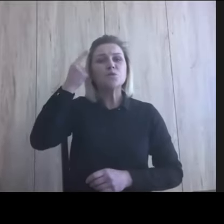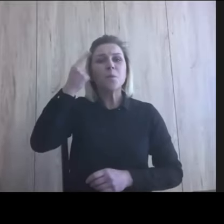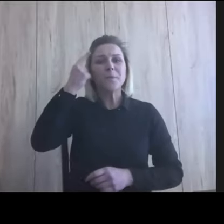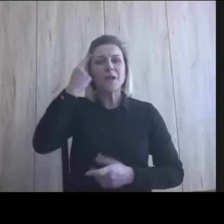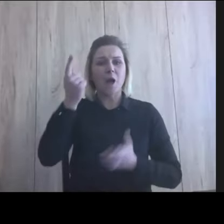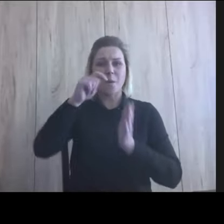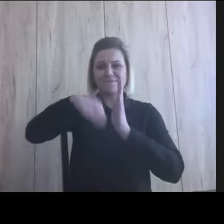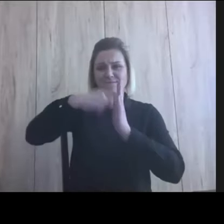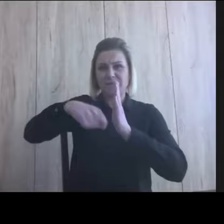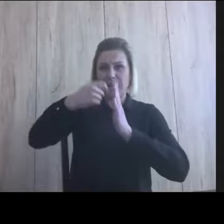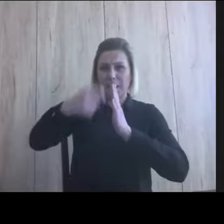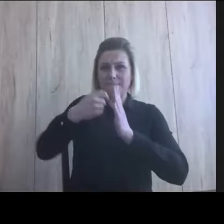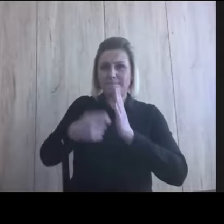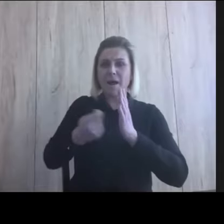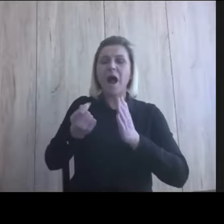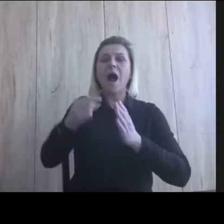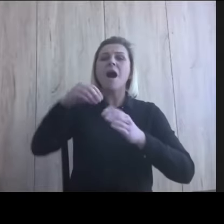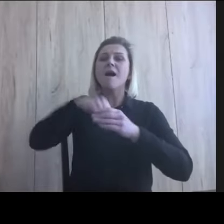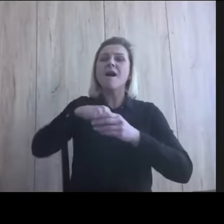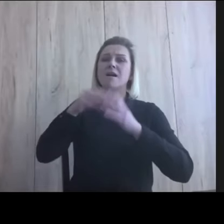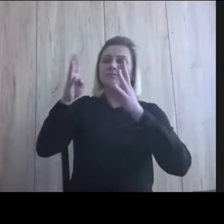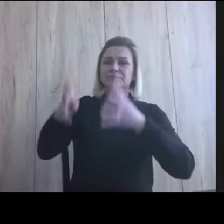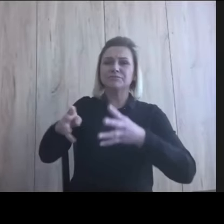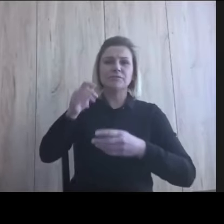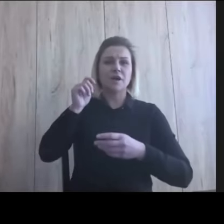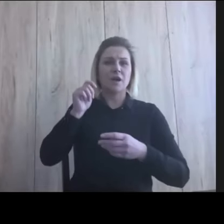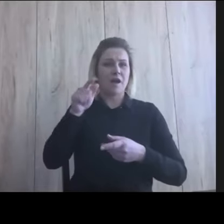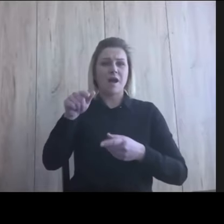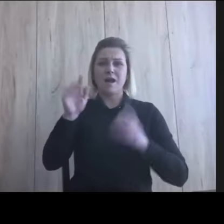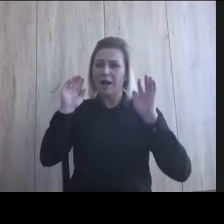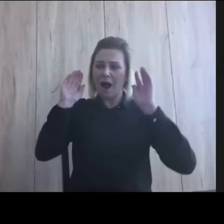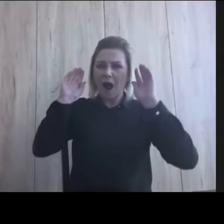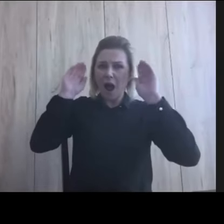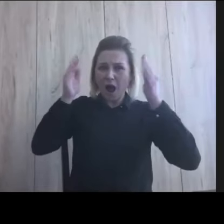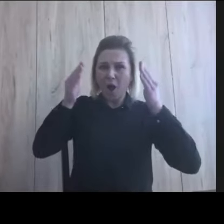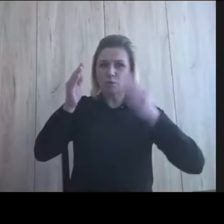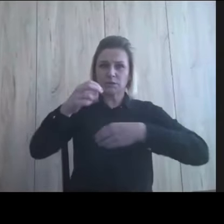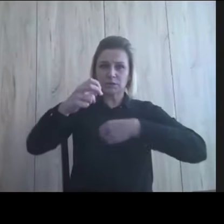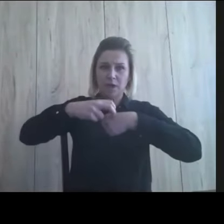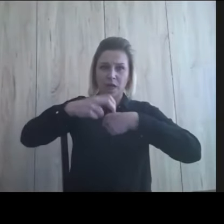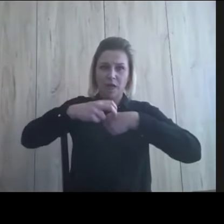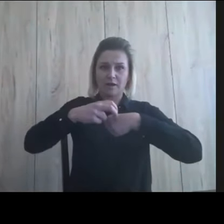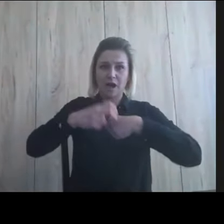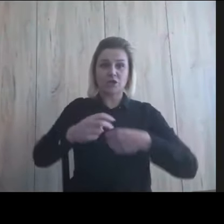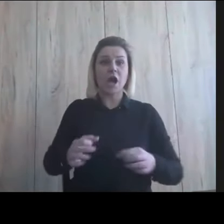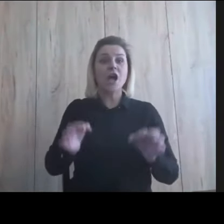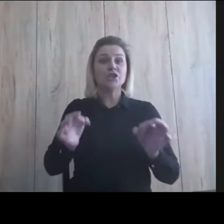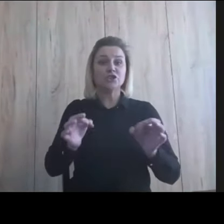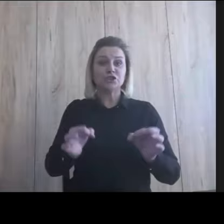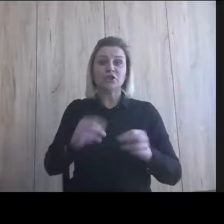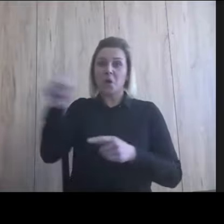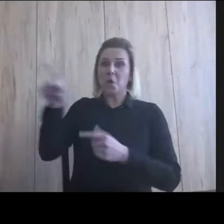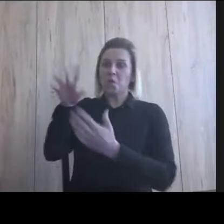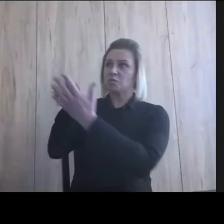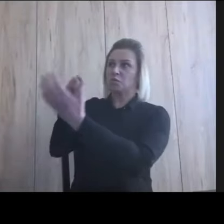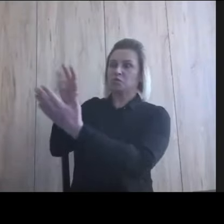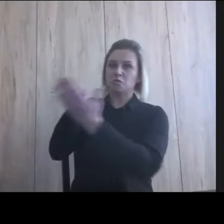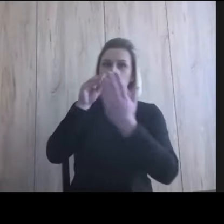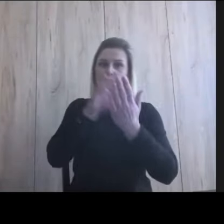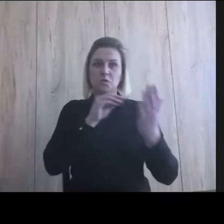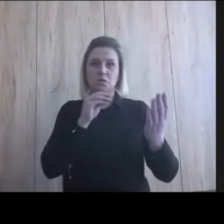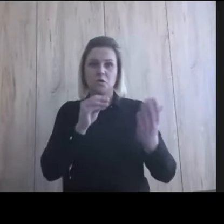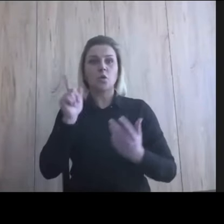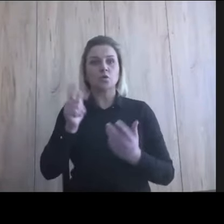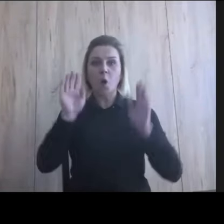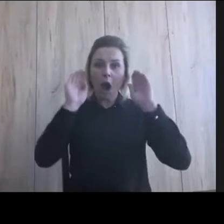o tej autystycznej doktorce, która dzisiaj jest takim autorytetem w ogóle dla osób w spektrum